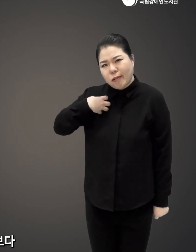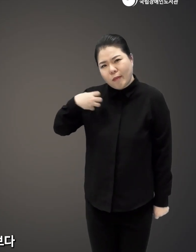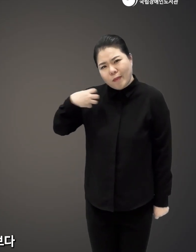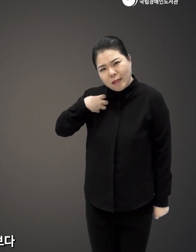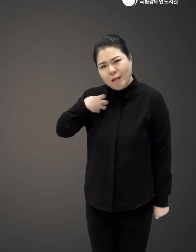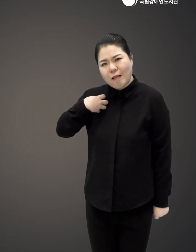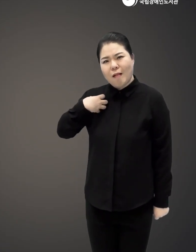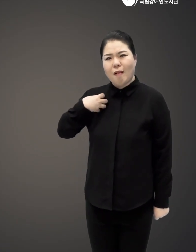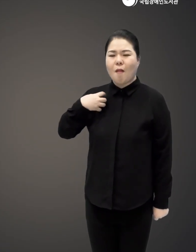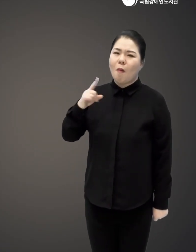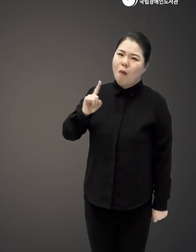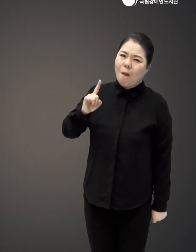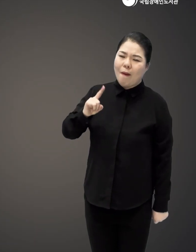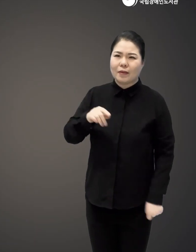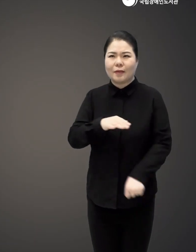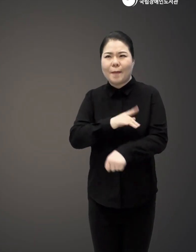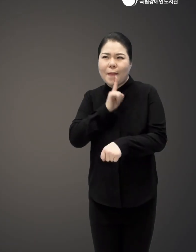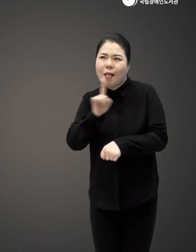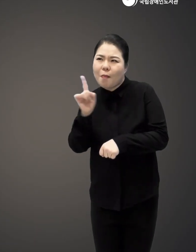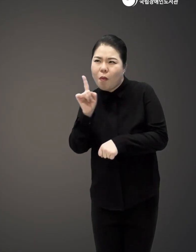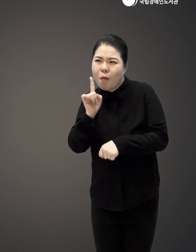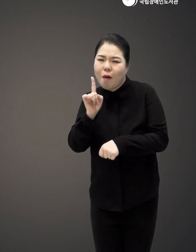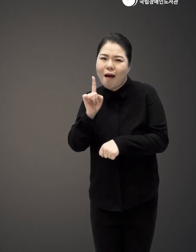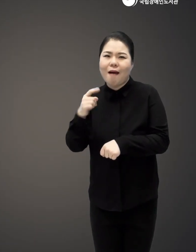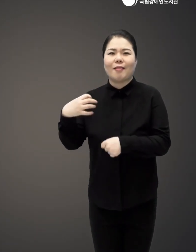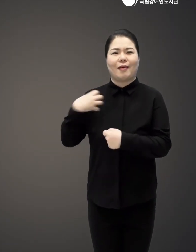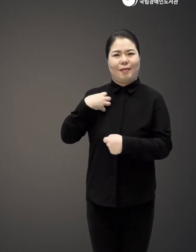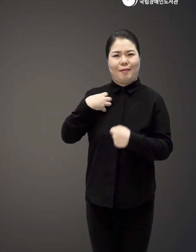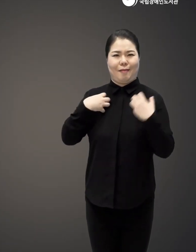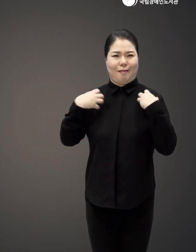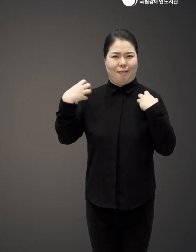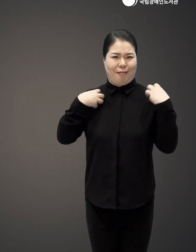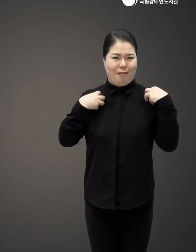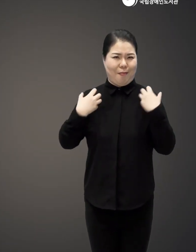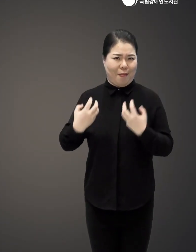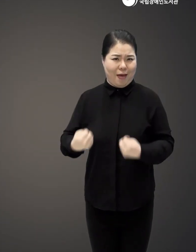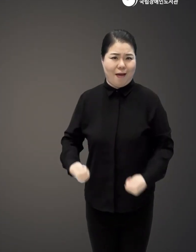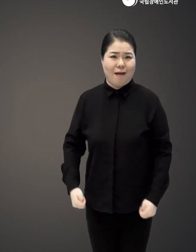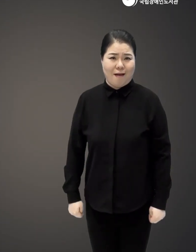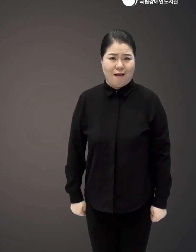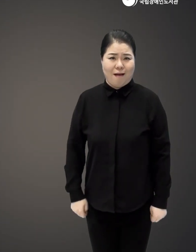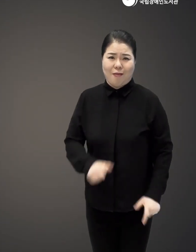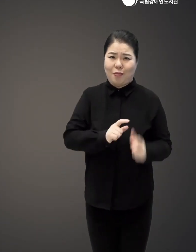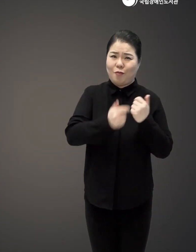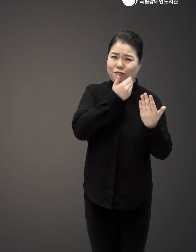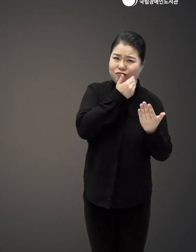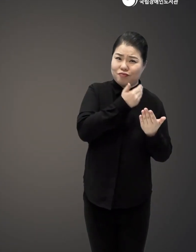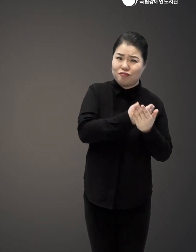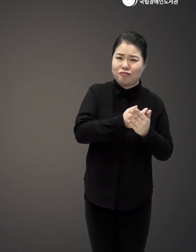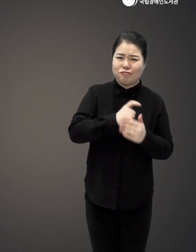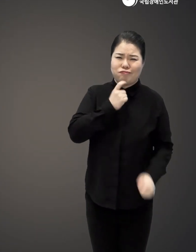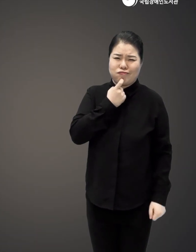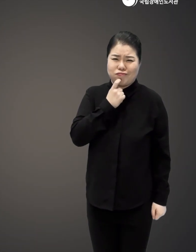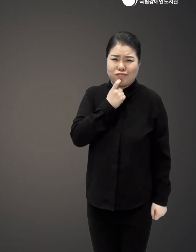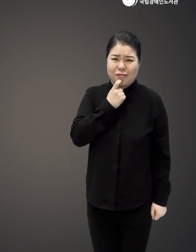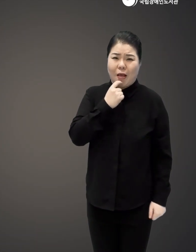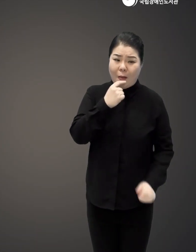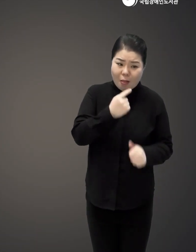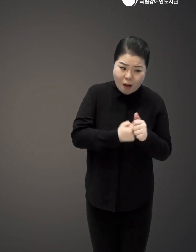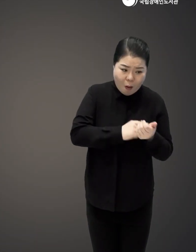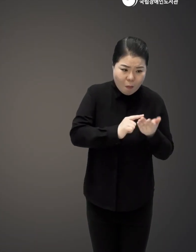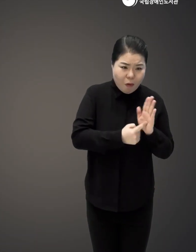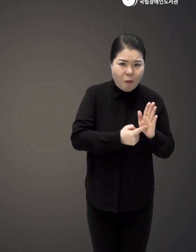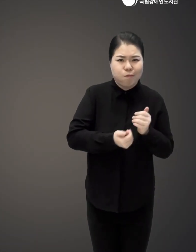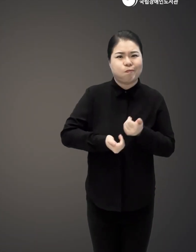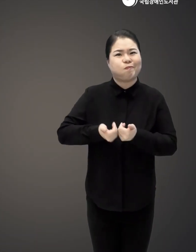알아채기보다는 그 상황에서 자신이 어떤 역할을 해야 되는지 어떤 말을 해야 되는지가 더 중요했고 강요받아왔기 때문에 더 이